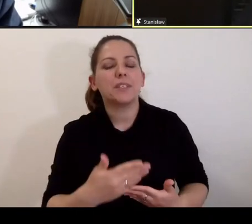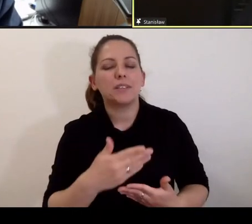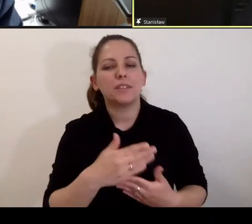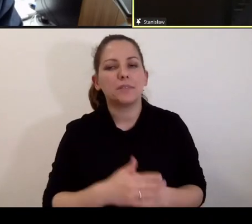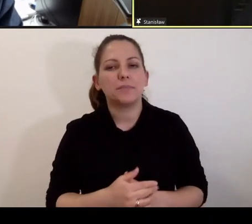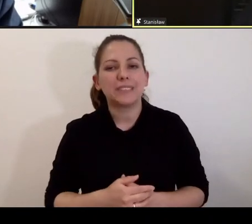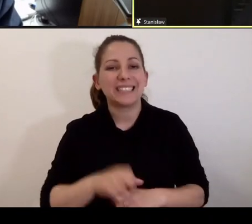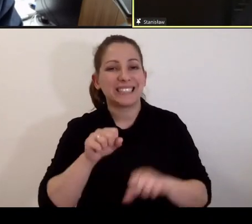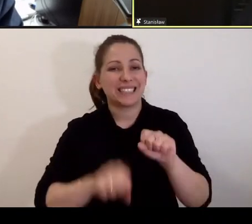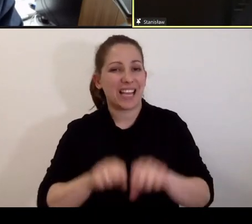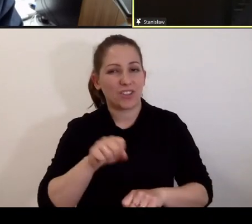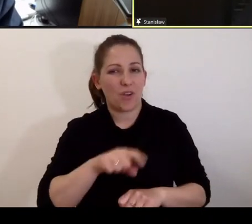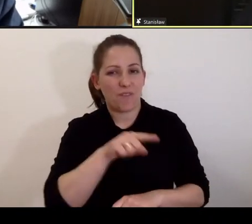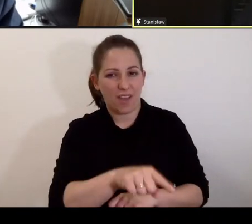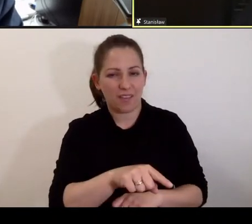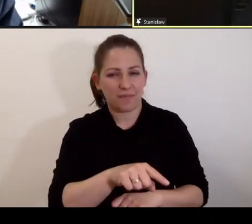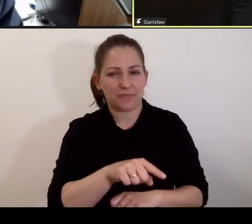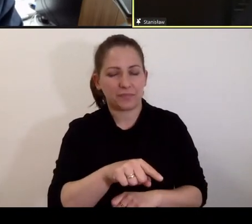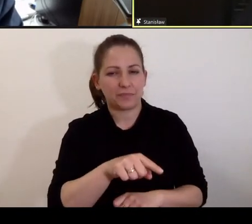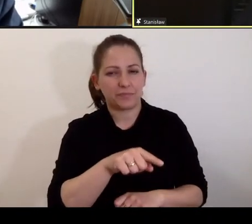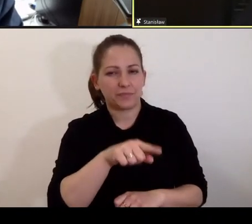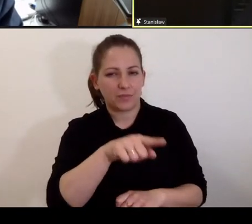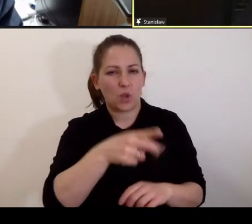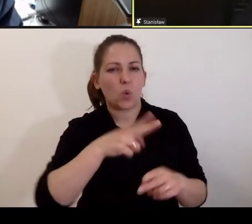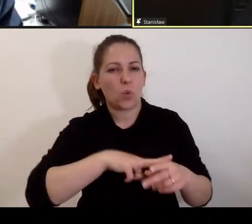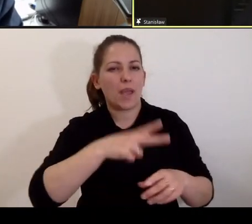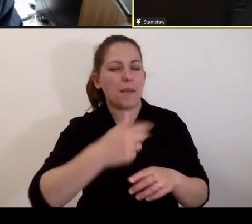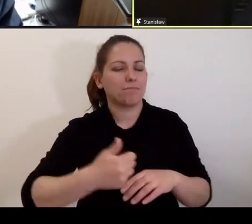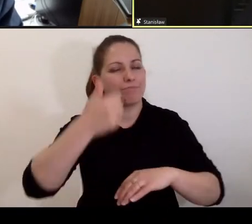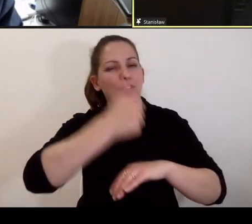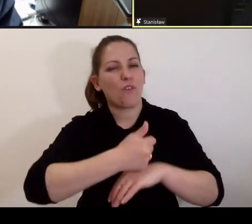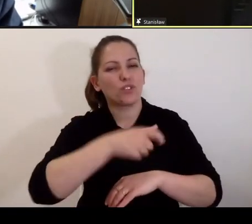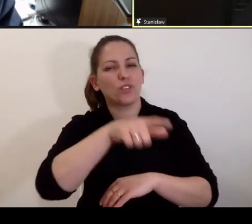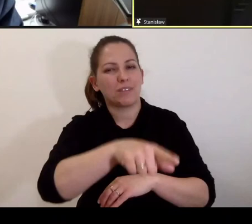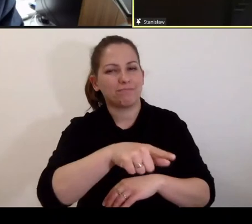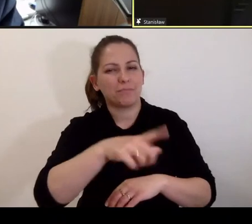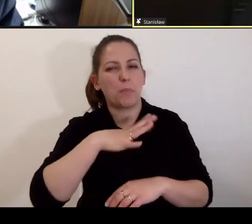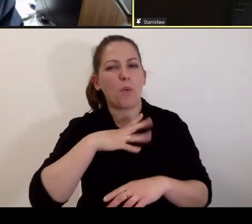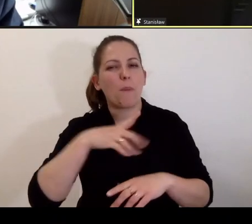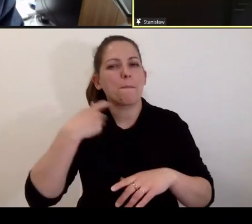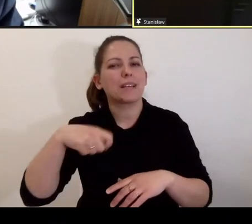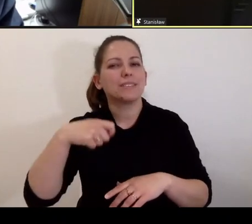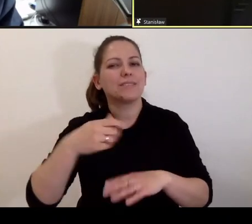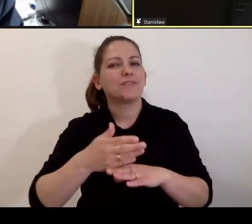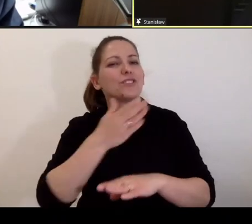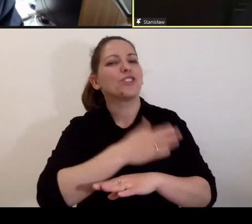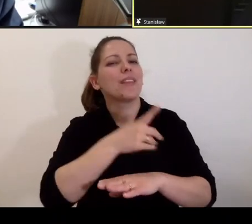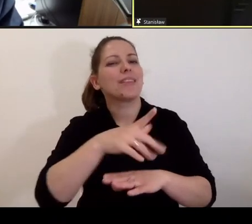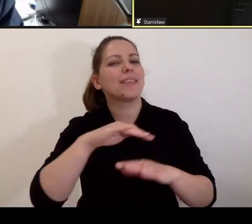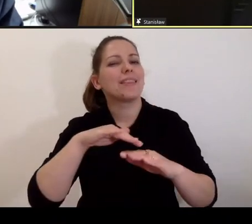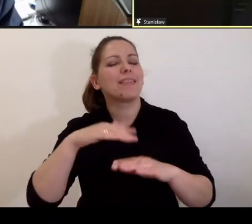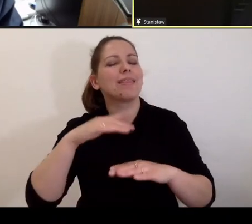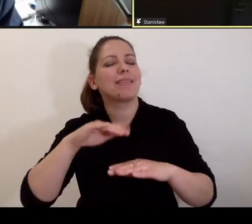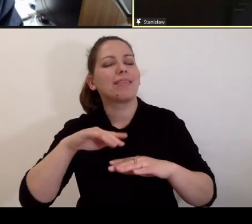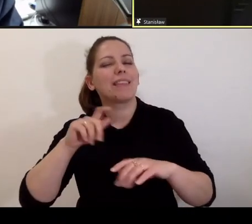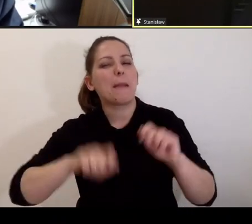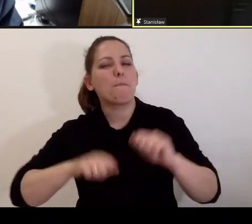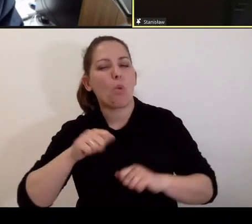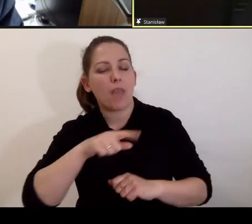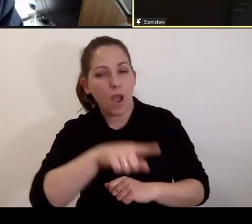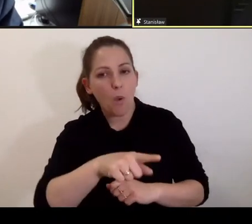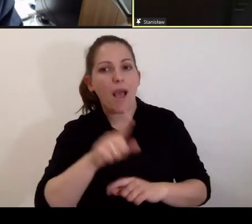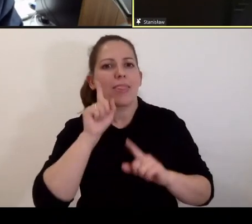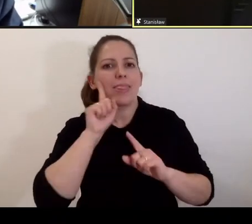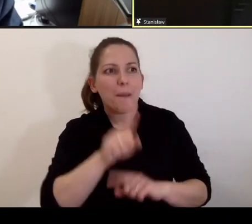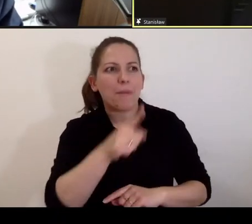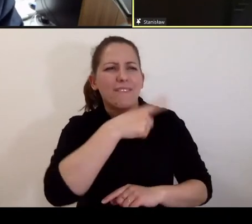sędziowie tej Epilchember, w której przewodniczyłeś zanim zostałeś prezesem całego trybunału, naprawdę mają